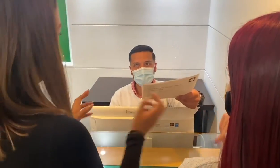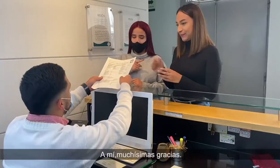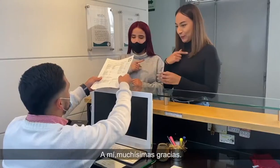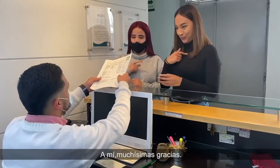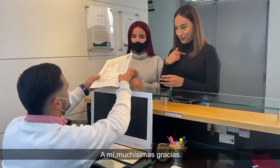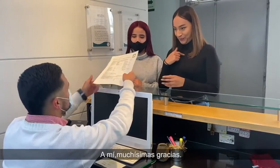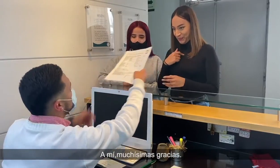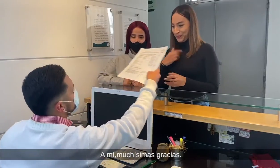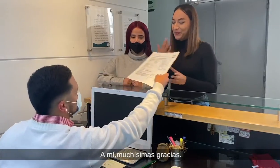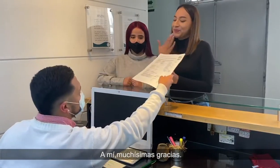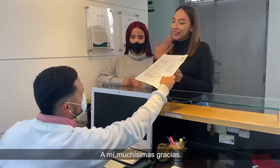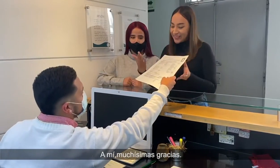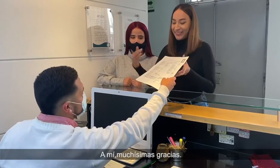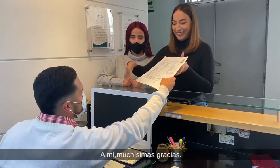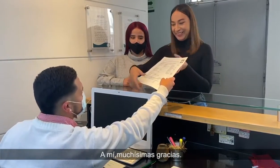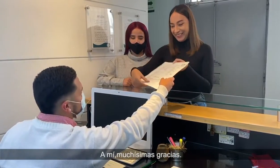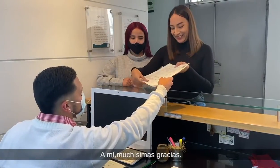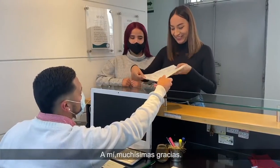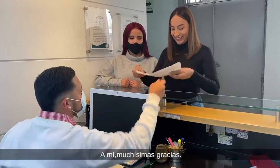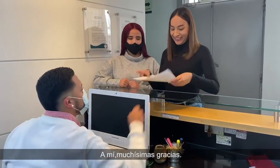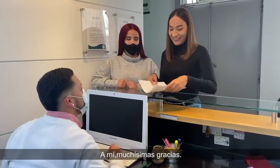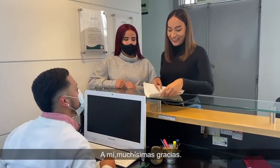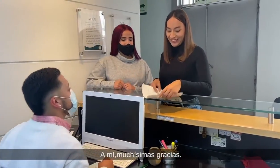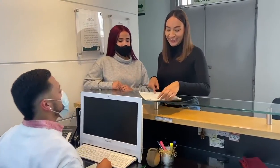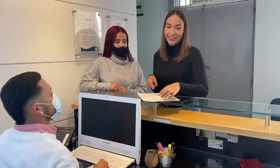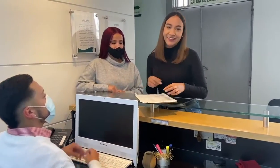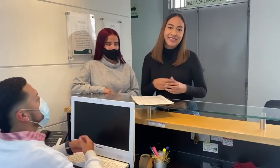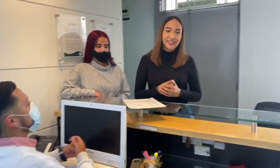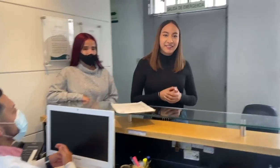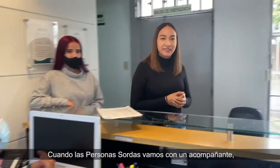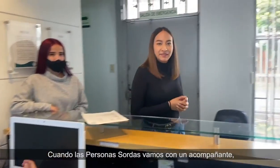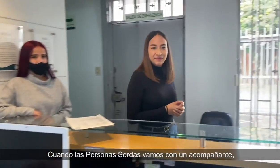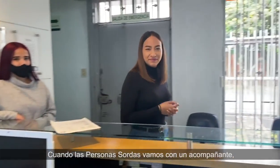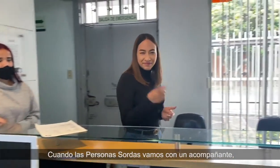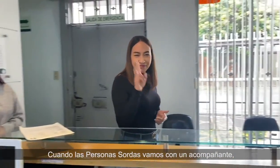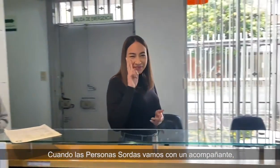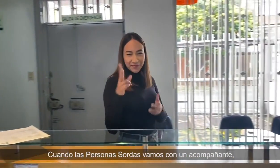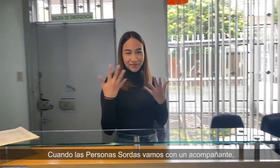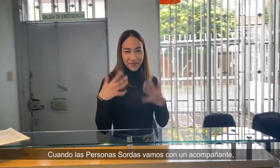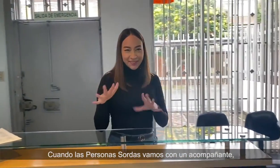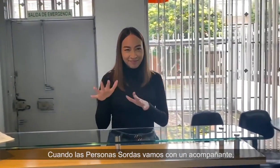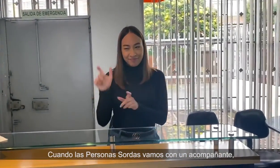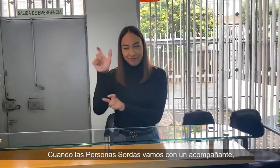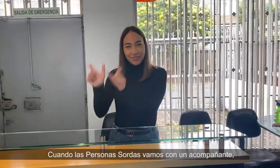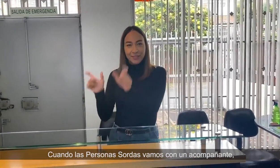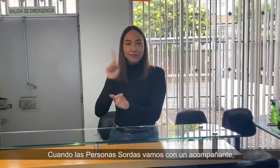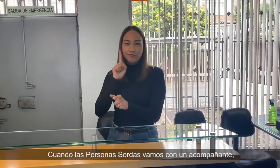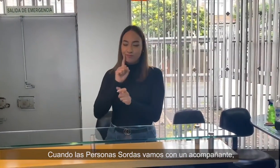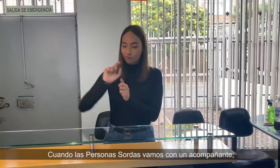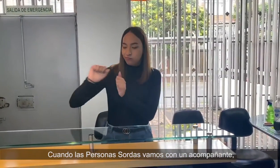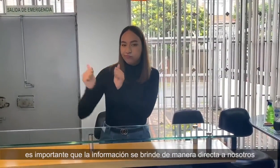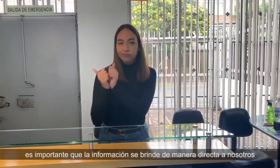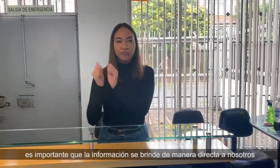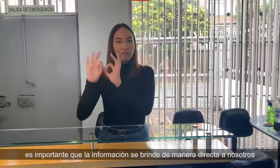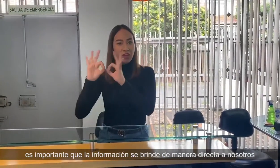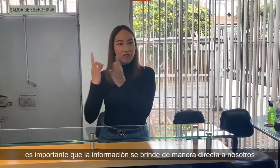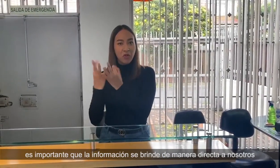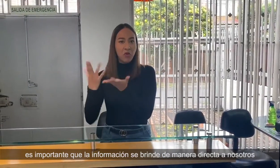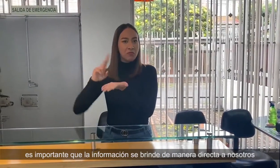A mí. Muchísimas gracias. Cuando las personas sordas vamos con un acompañante, es importante que la